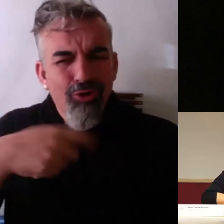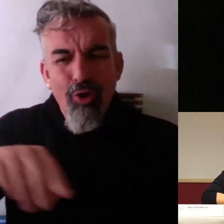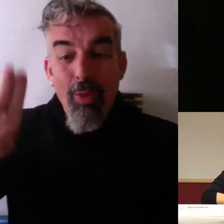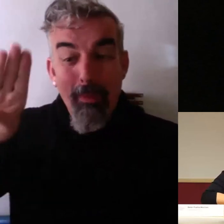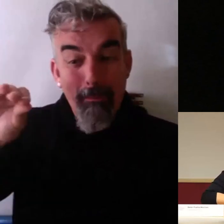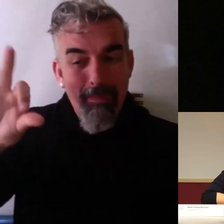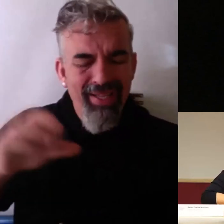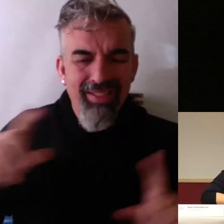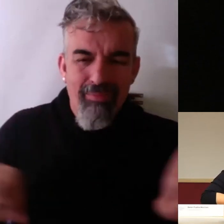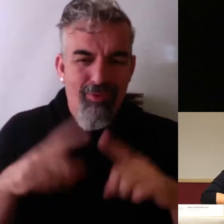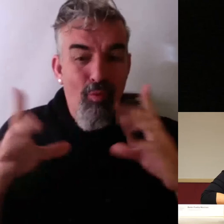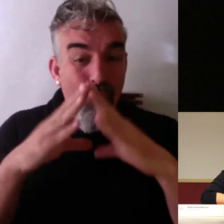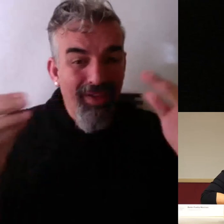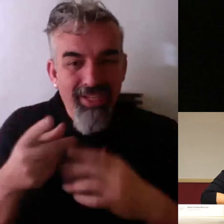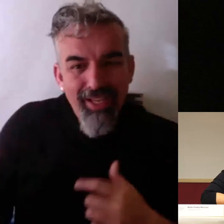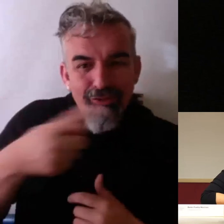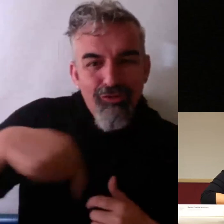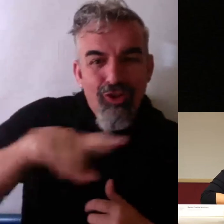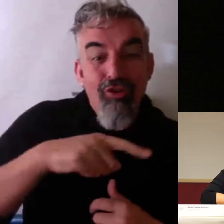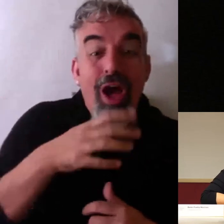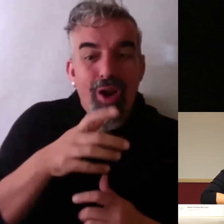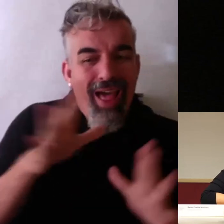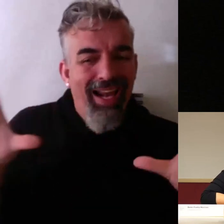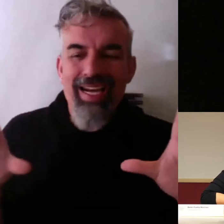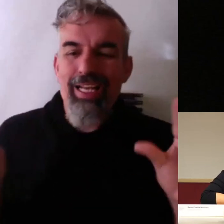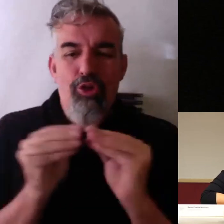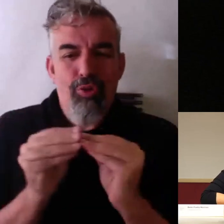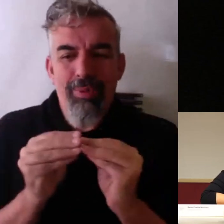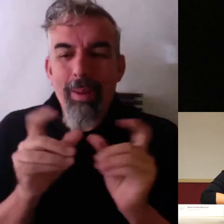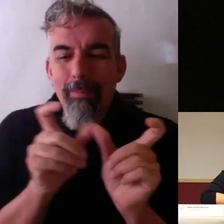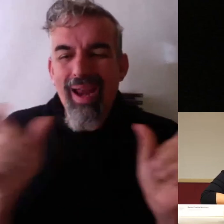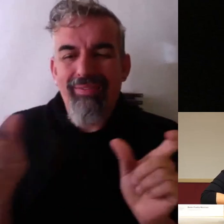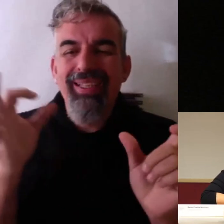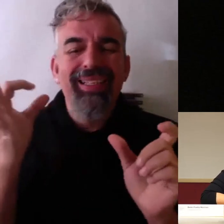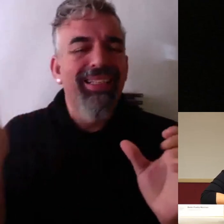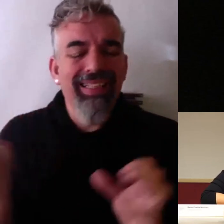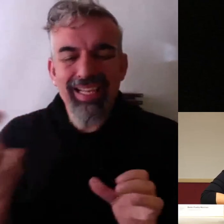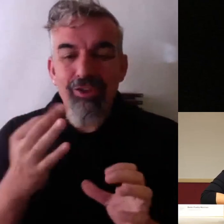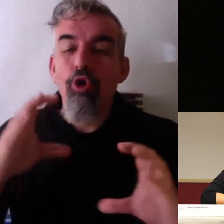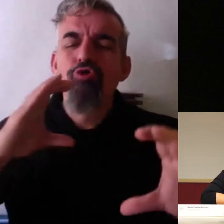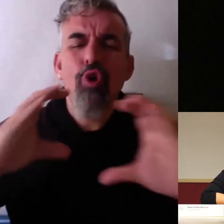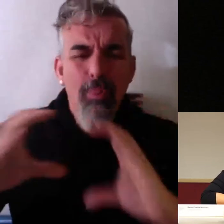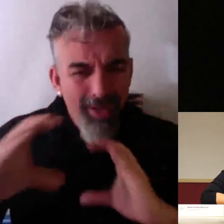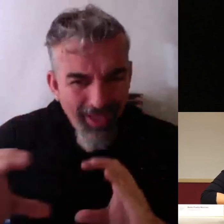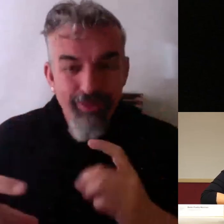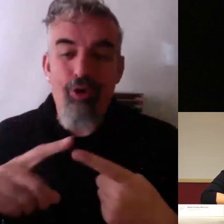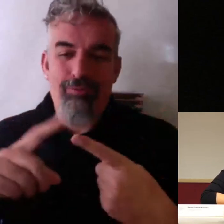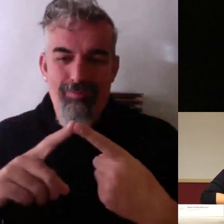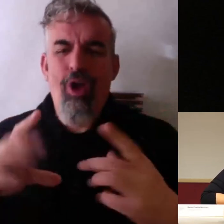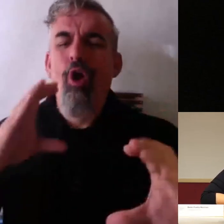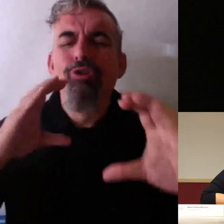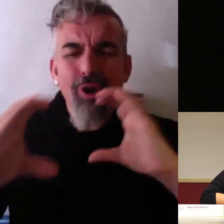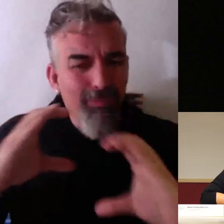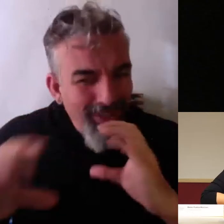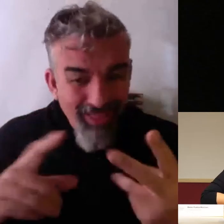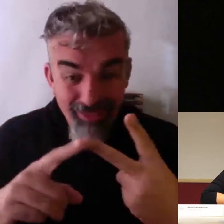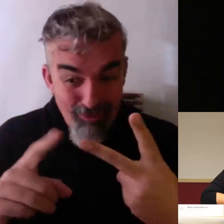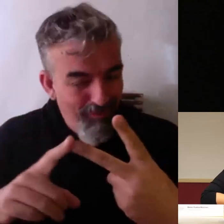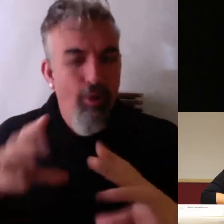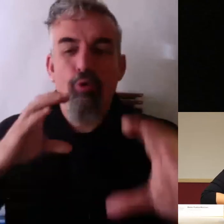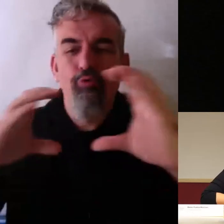comunidad universitaria con tres palabras comunicación comunicación y comunicación o sea es la clave